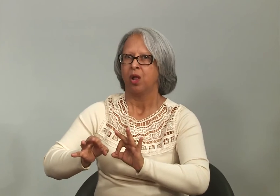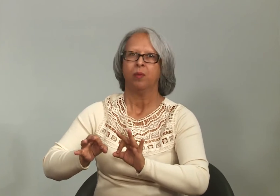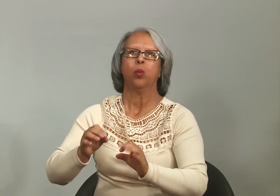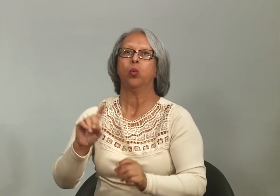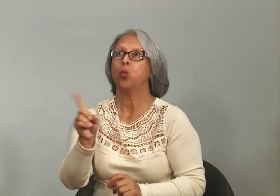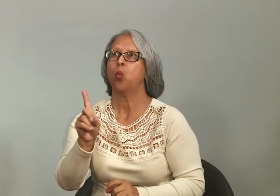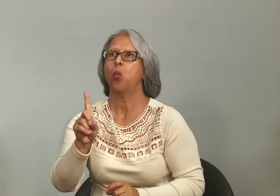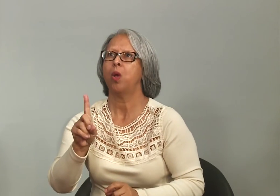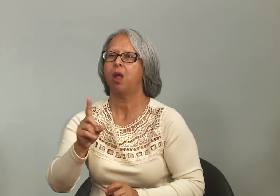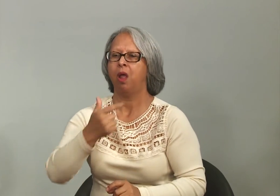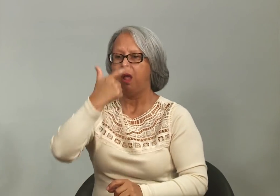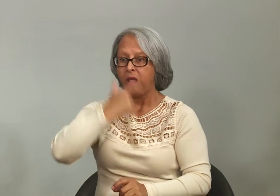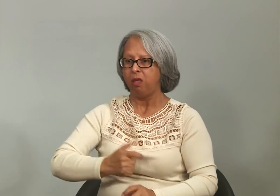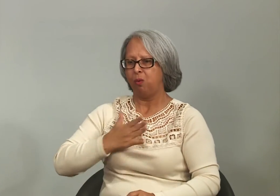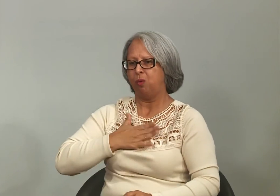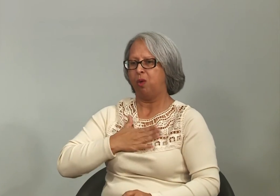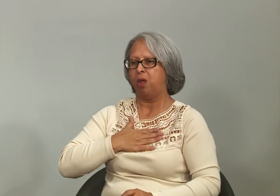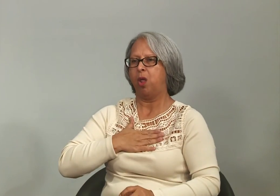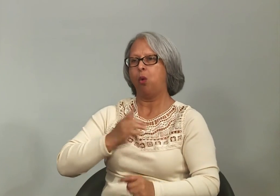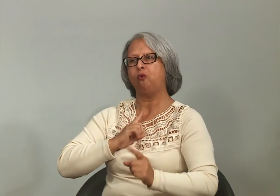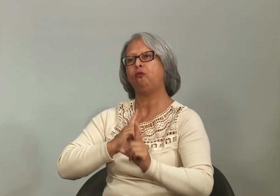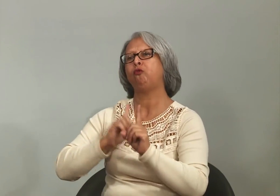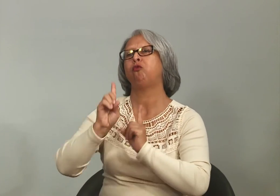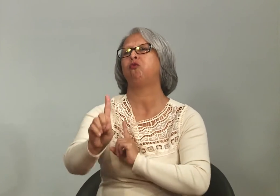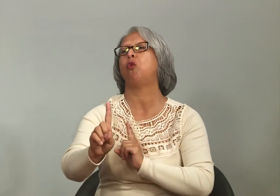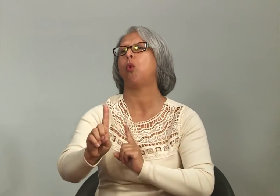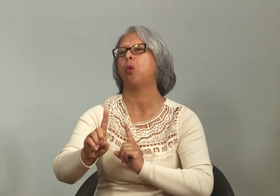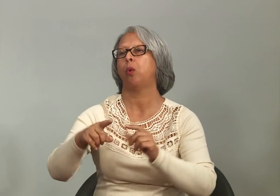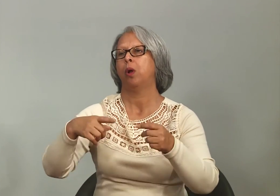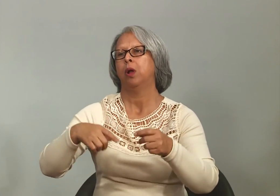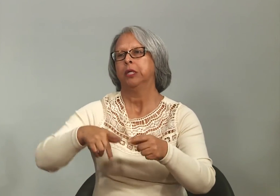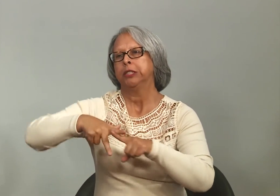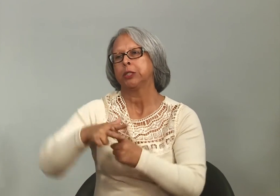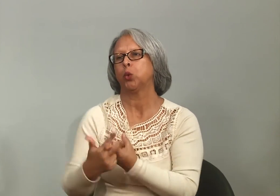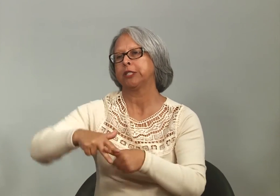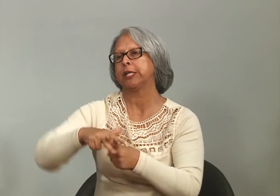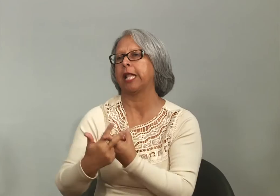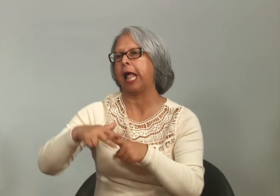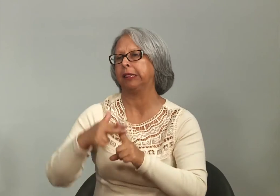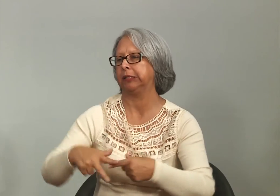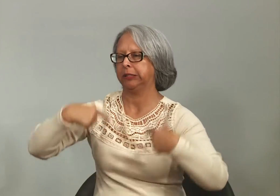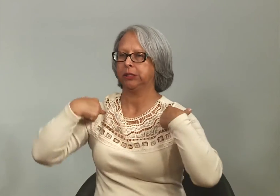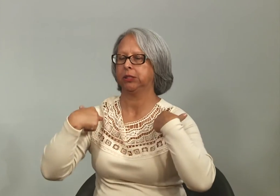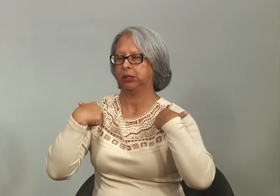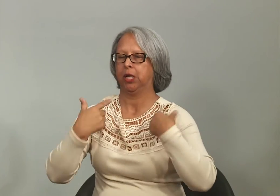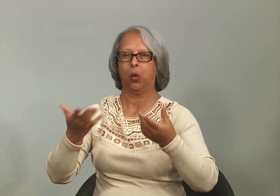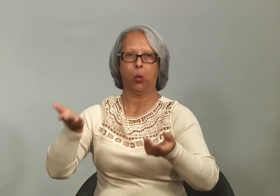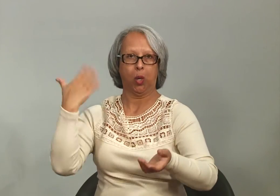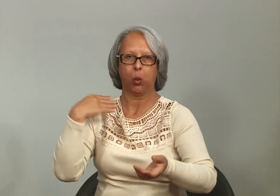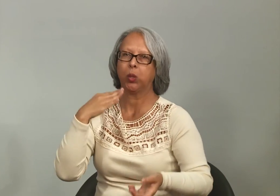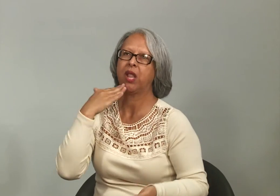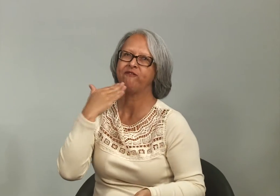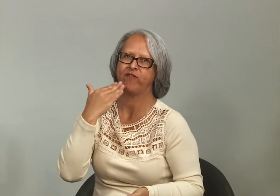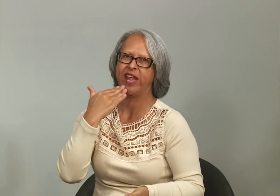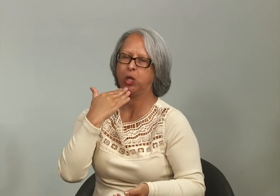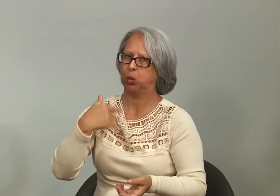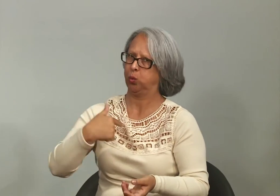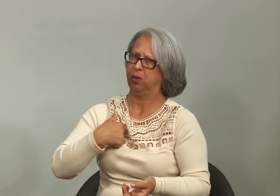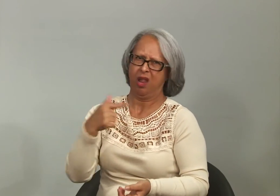Então, é importante que se organize. Não é eu, surda, que tenho que me consertar para atuar no ambiente. Eu